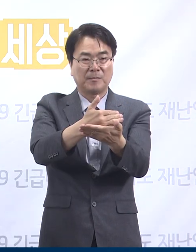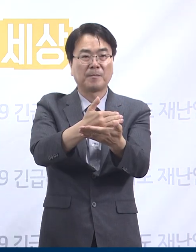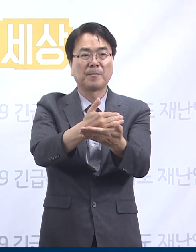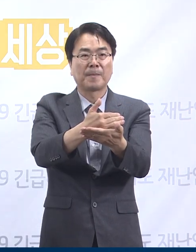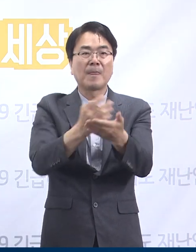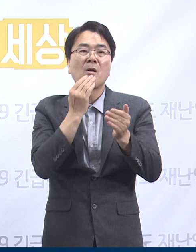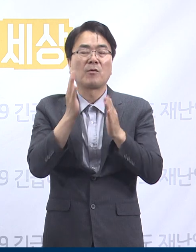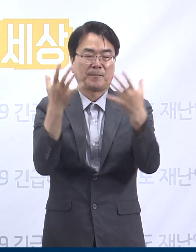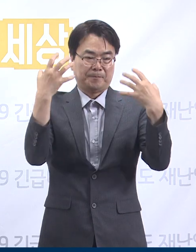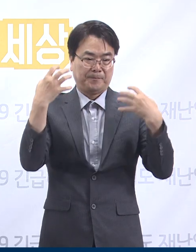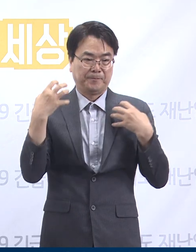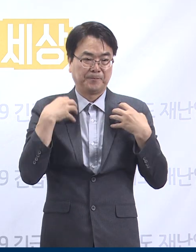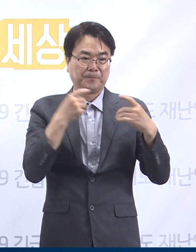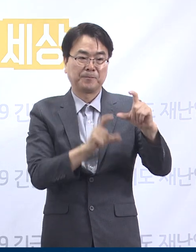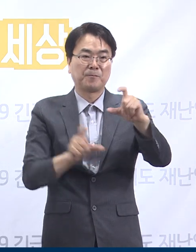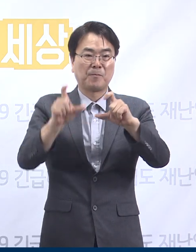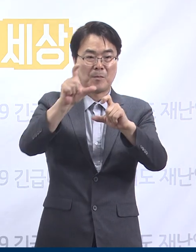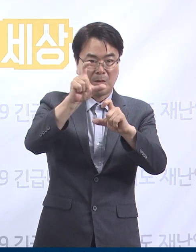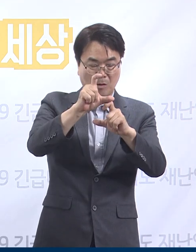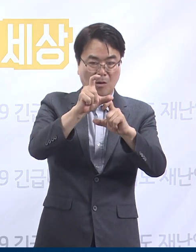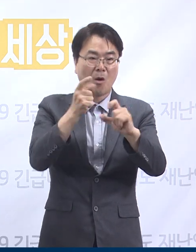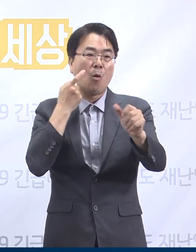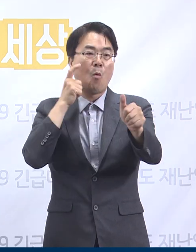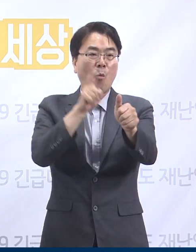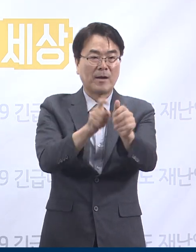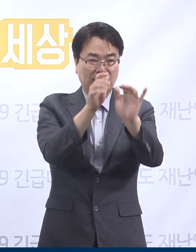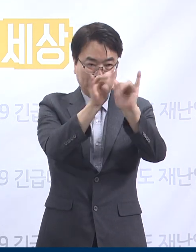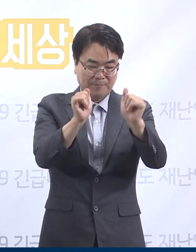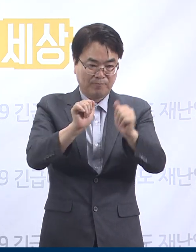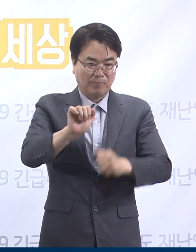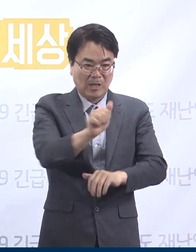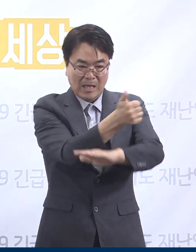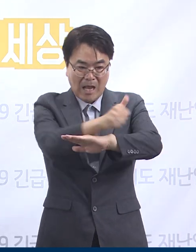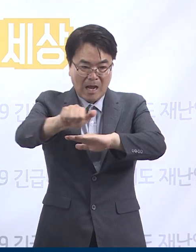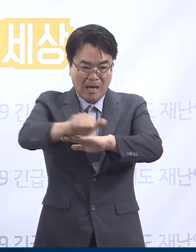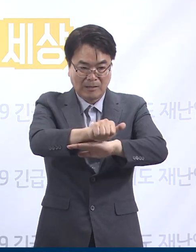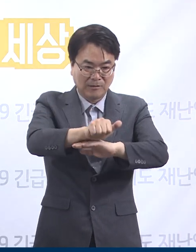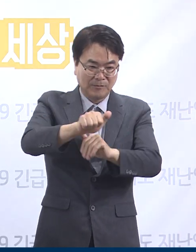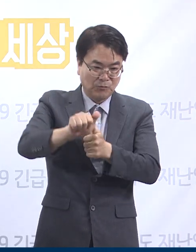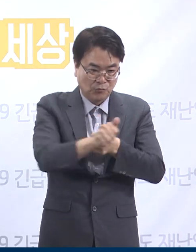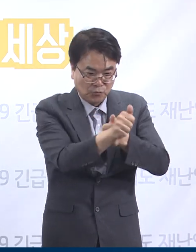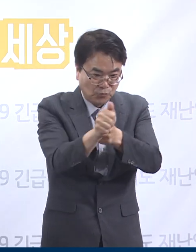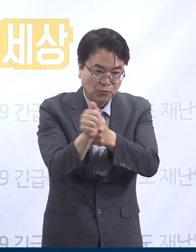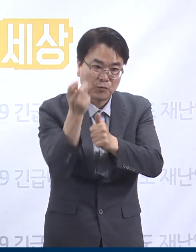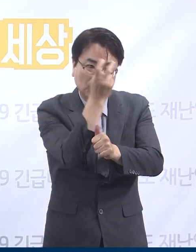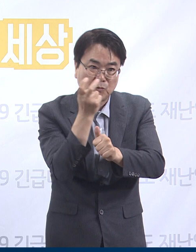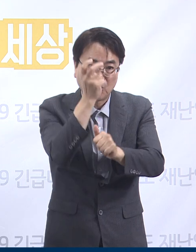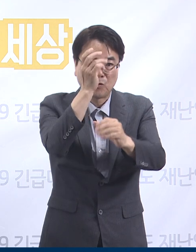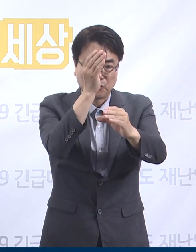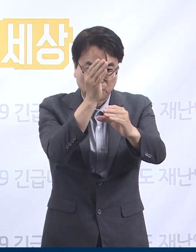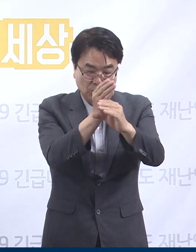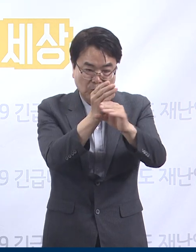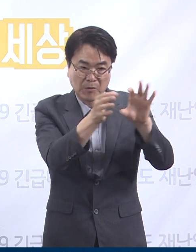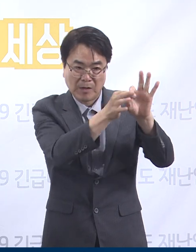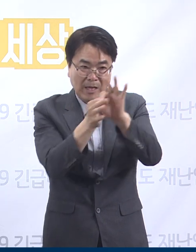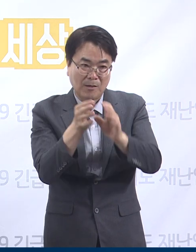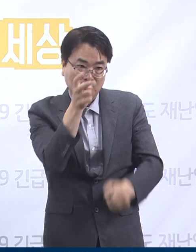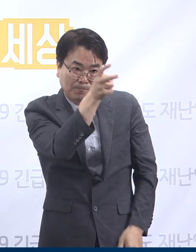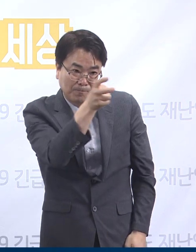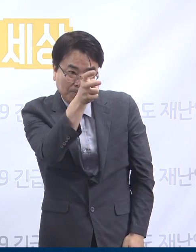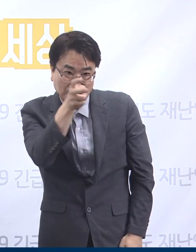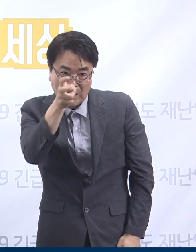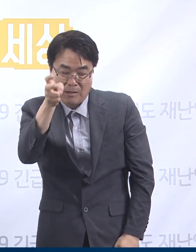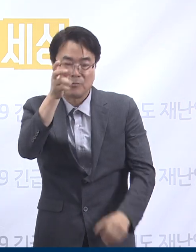경기도는 추가 확진자들의 이동 동선과 접촉자 등에 대한 심층역학주사를 진행하는 한편 상황을 지속 모니터링 중입니다.